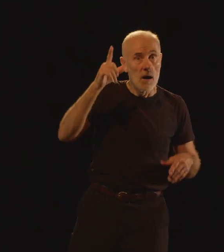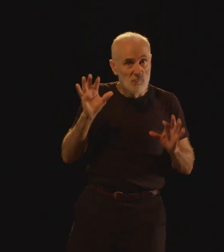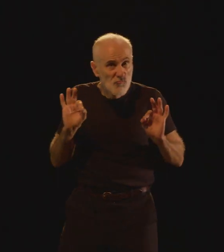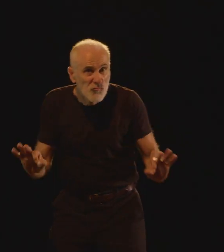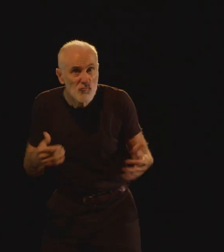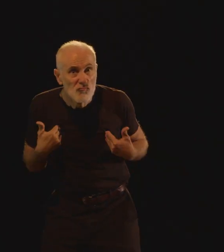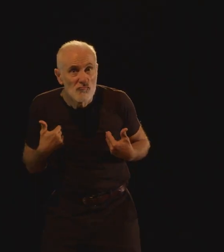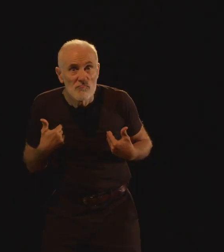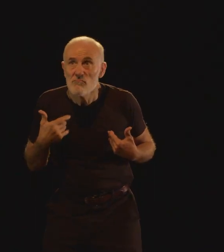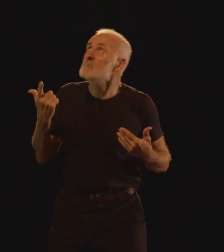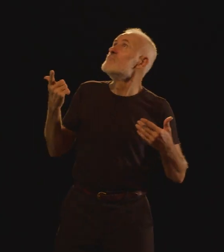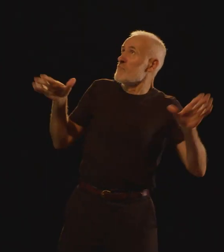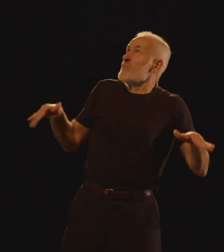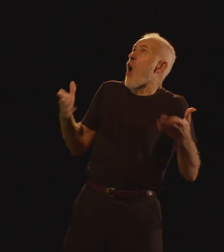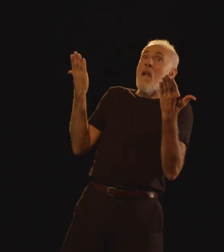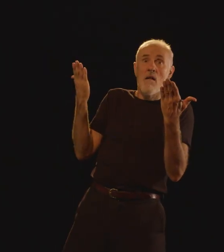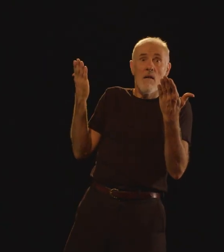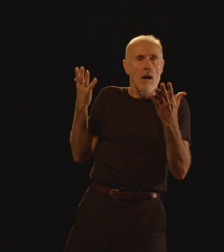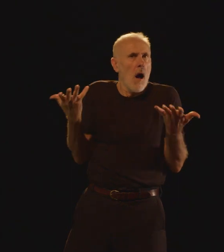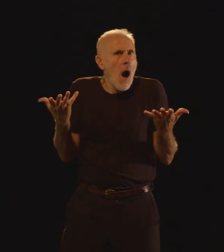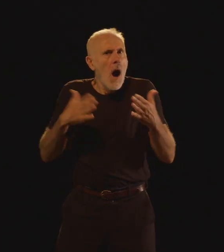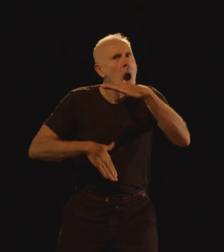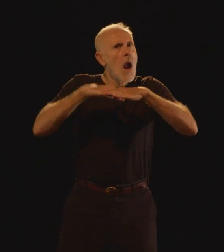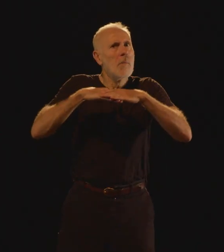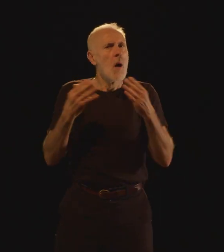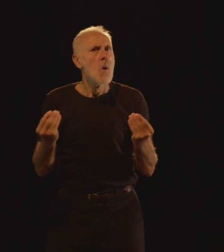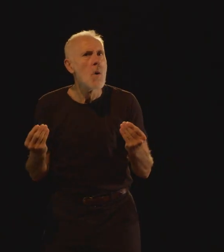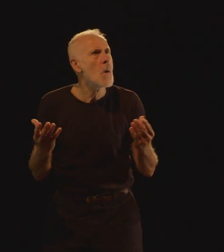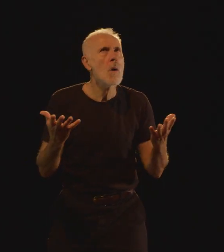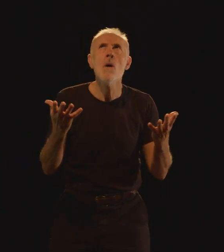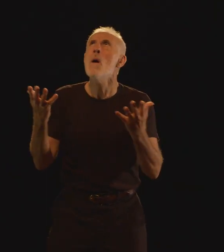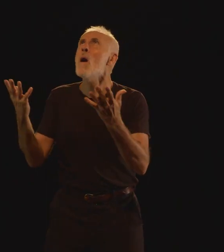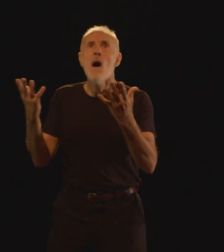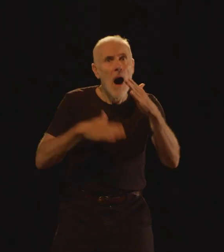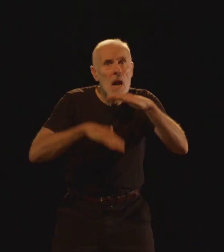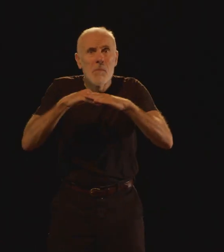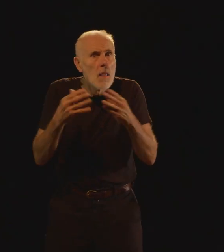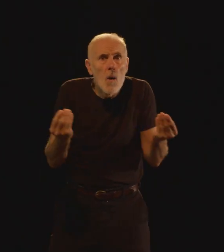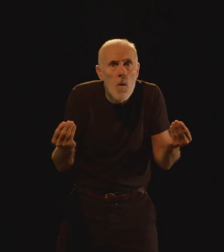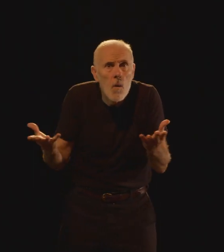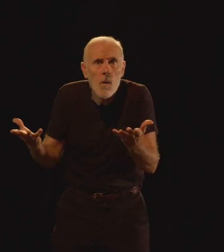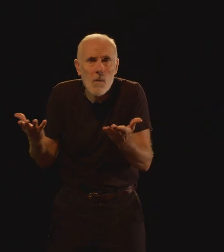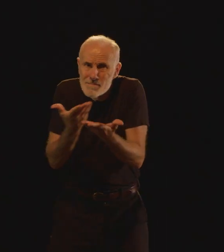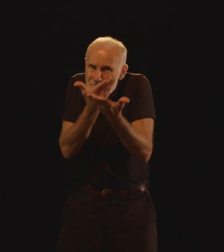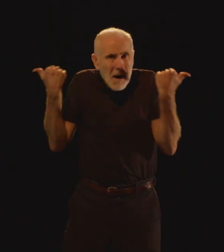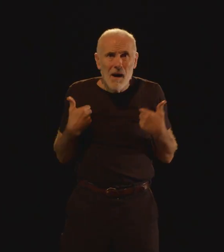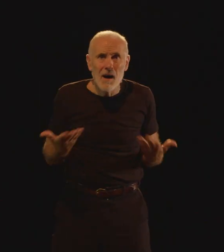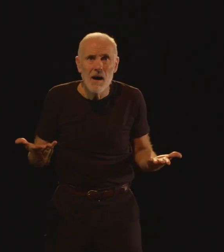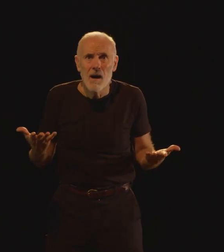que ça s'appelle Savoir où ça s'arrête Savoir où ça s'arrête